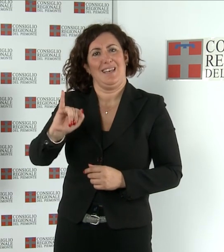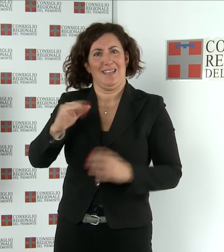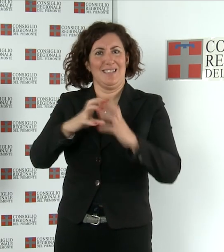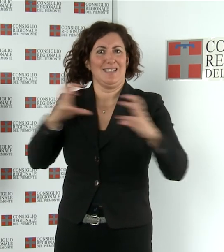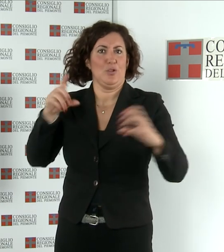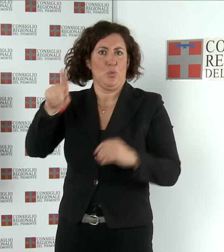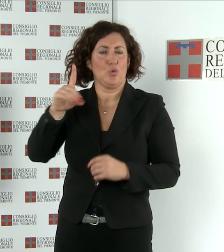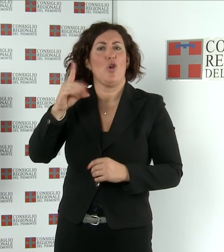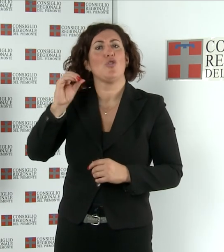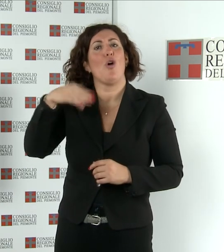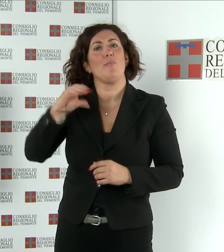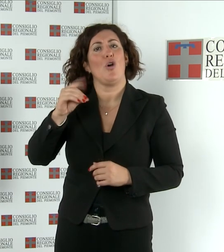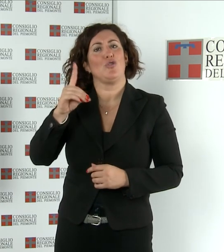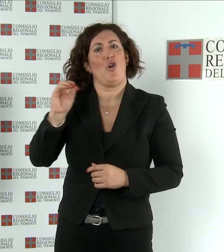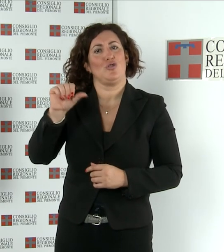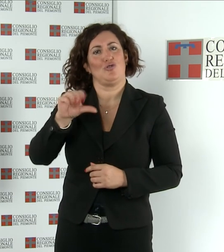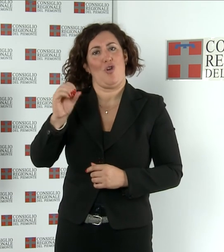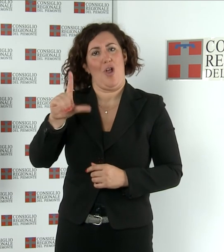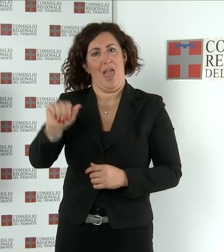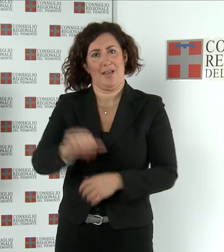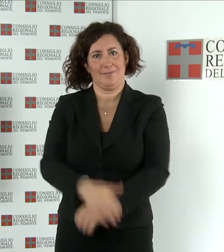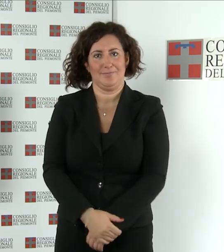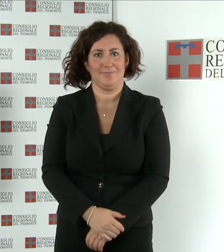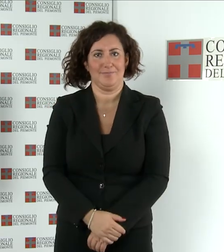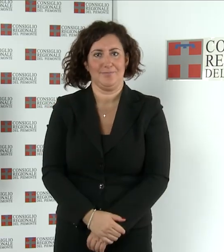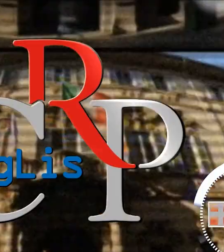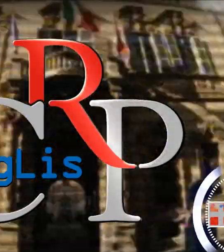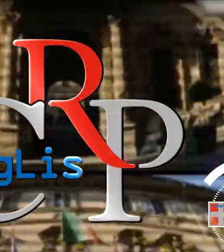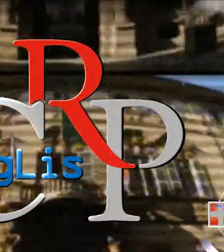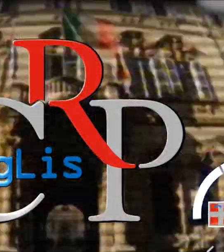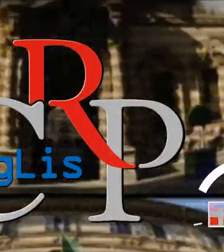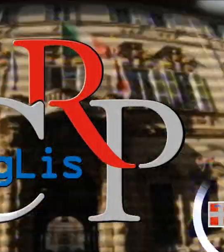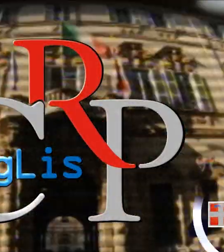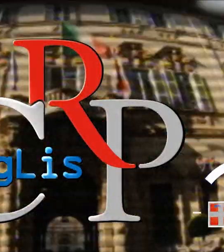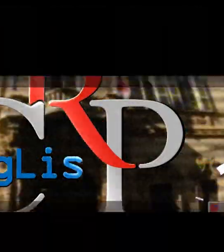nostri spettatori